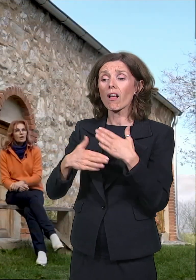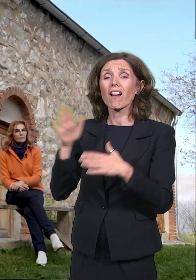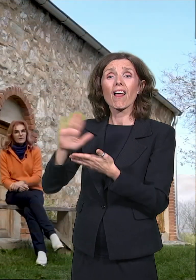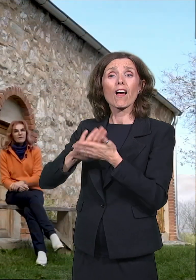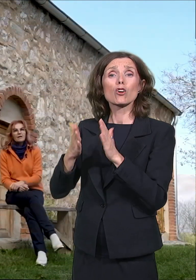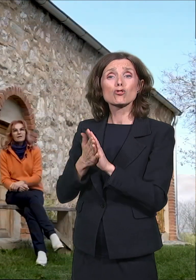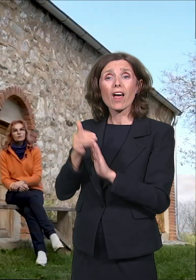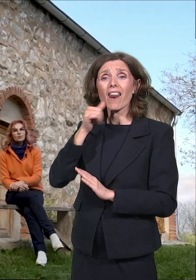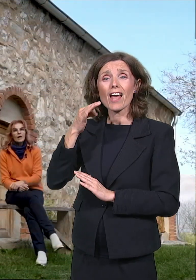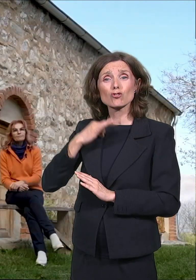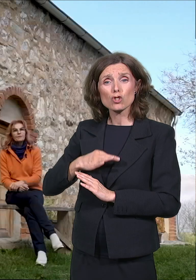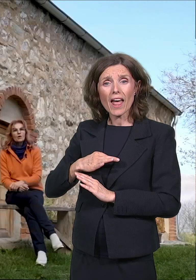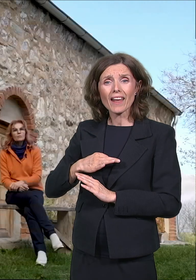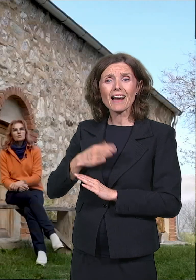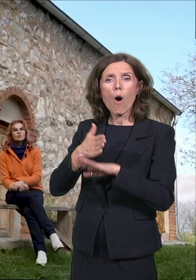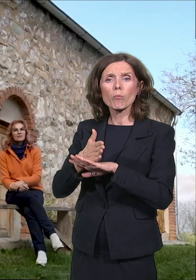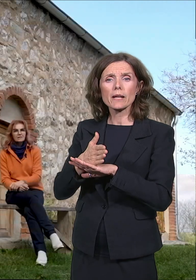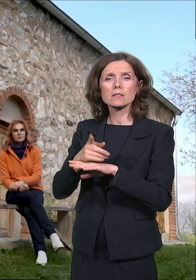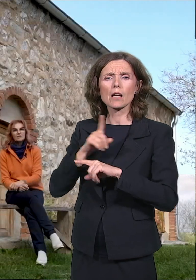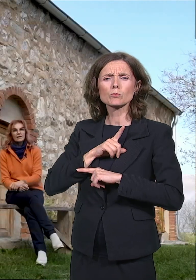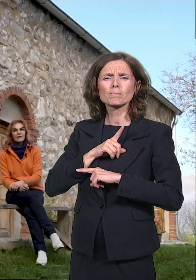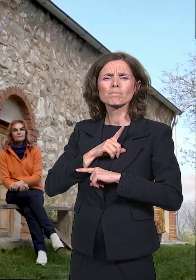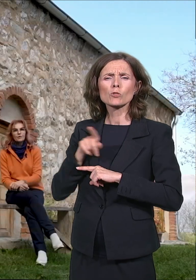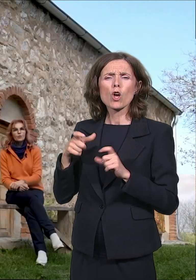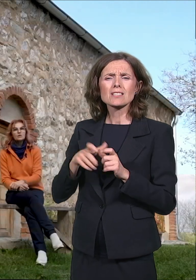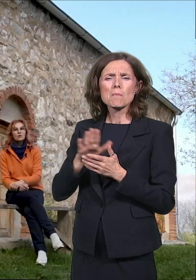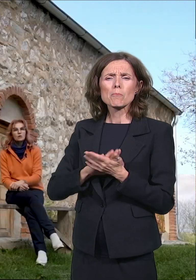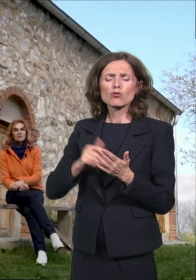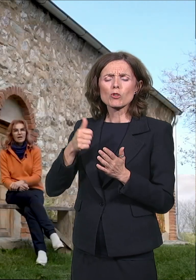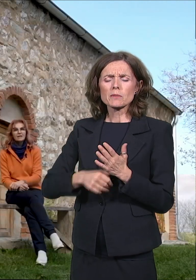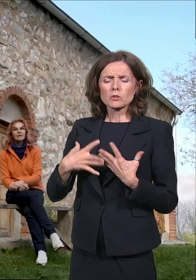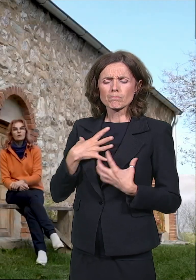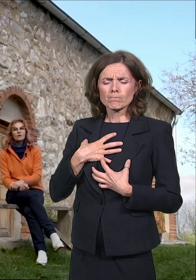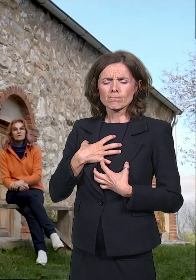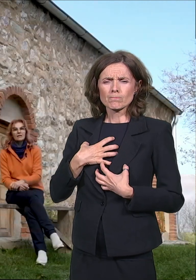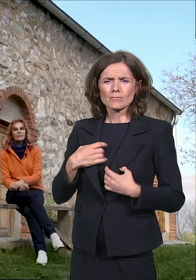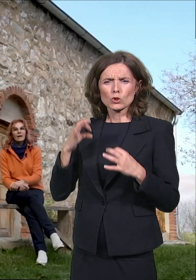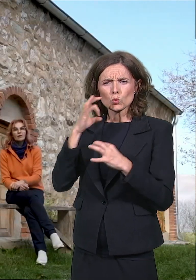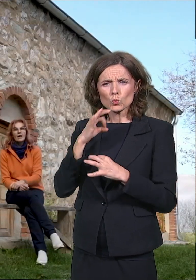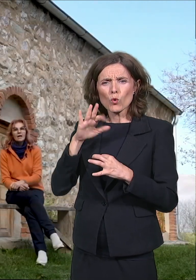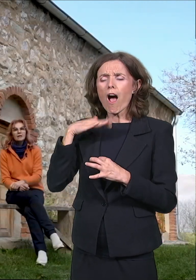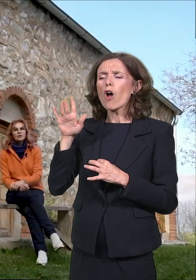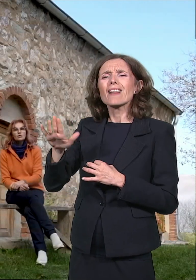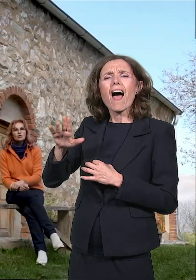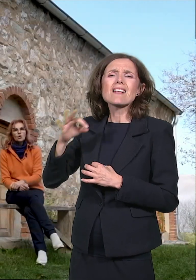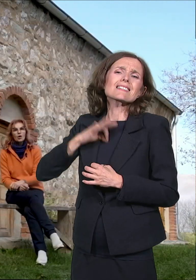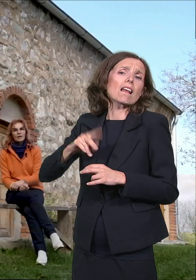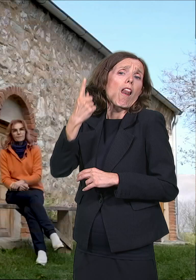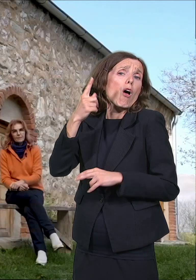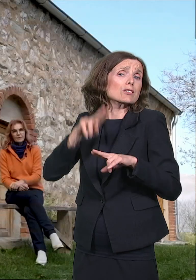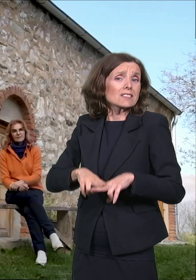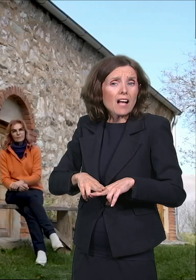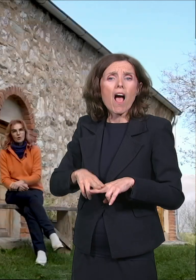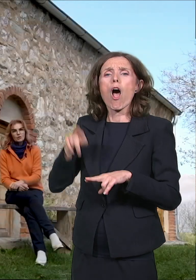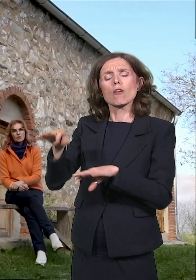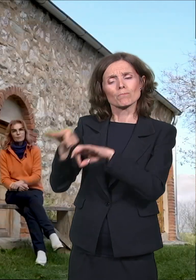I to je prva velika tuga koja mu se u srce uselila. Ubrzo je u Carigrad doveo sina Manojla da uči škole